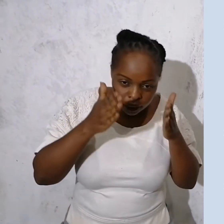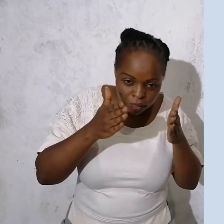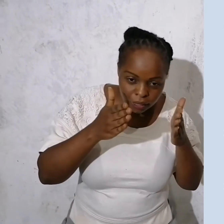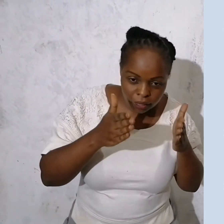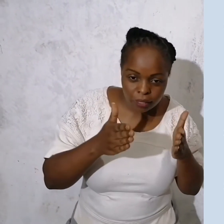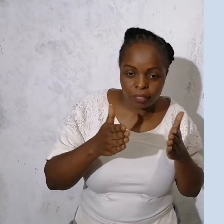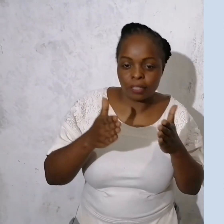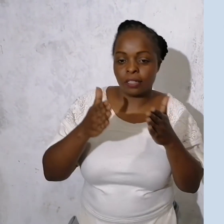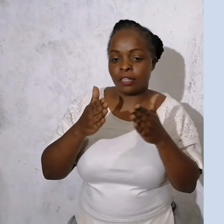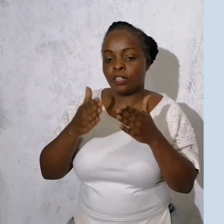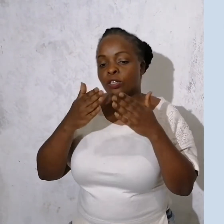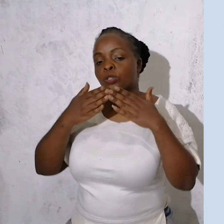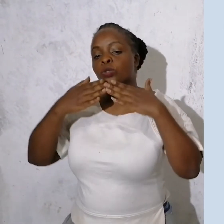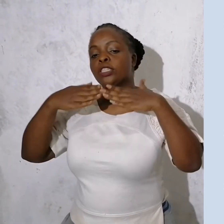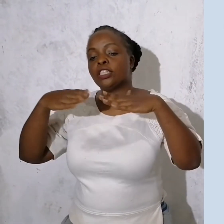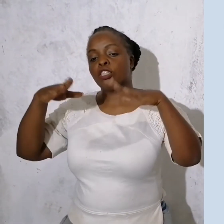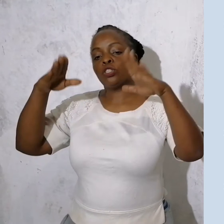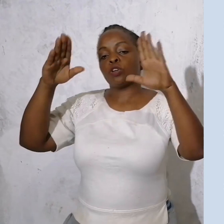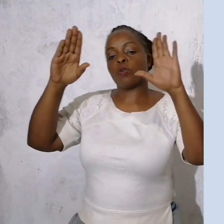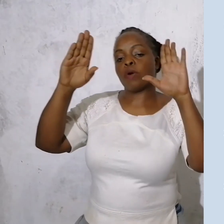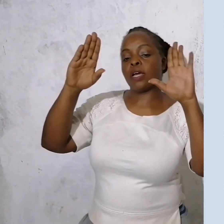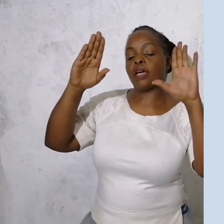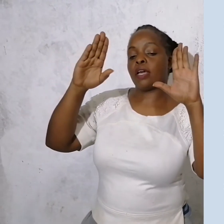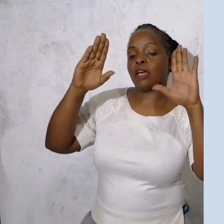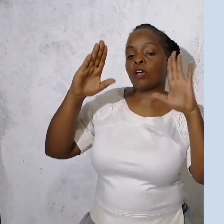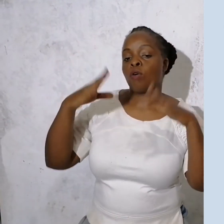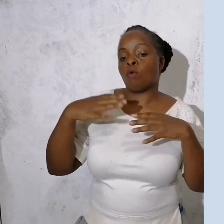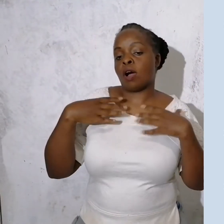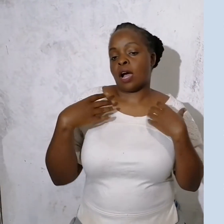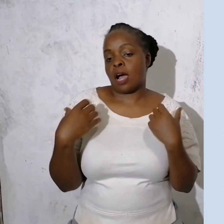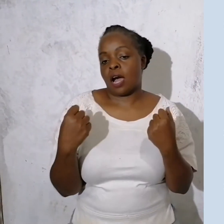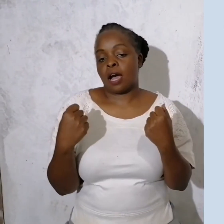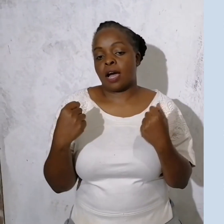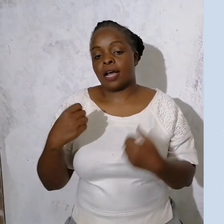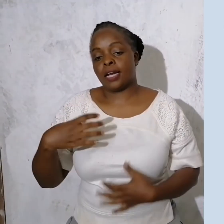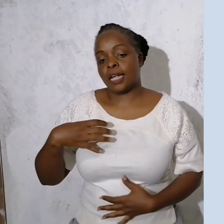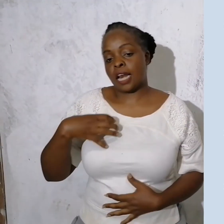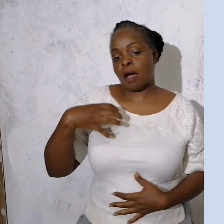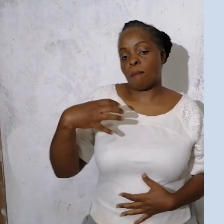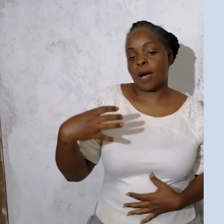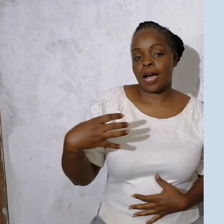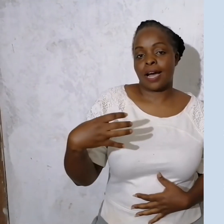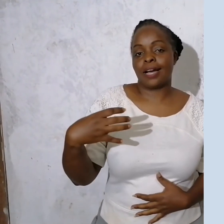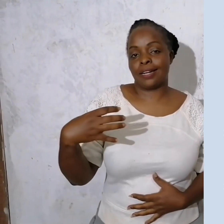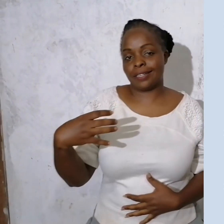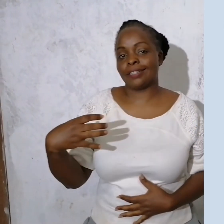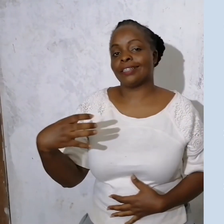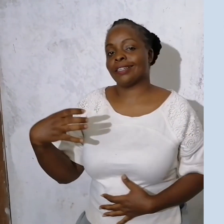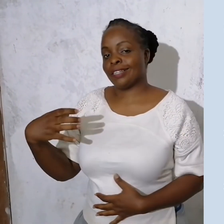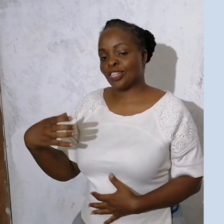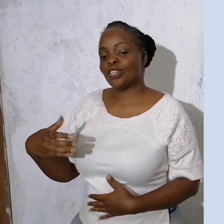makini, Tujitue, Kwa hali na mali,